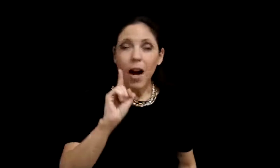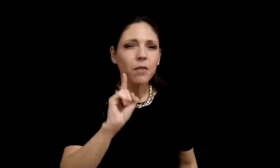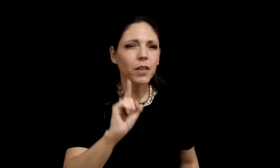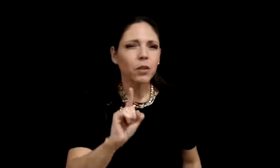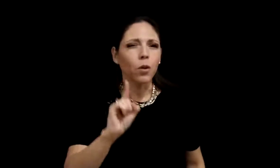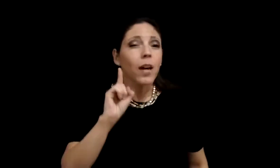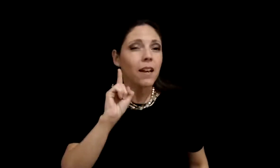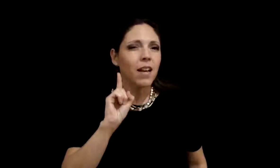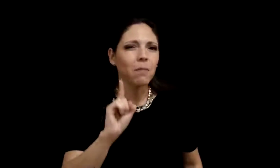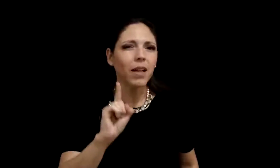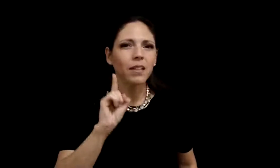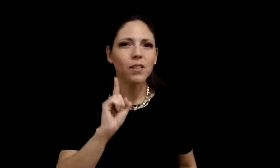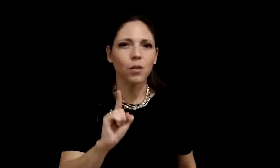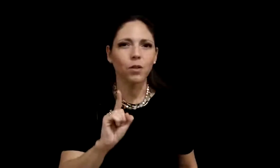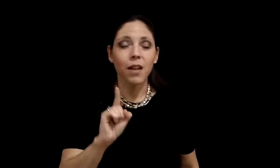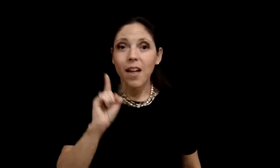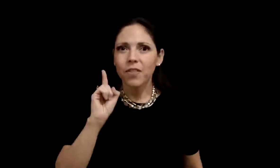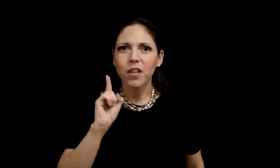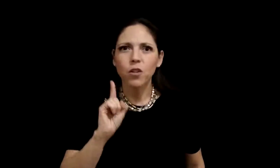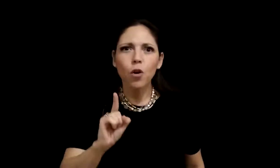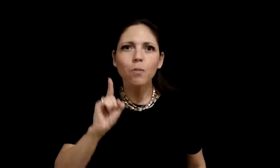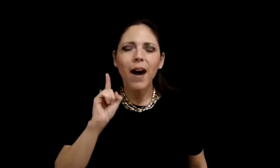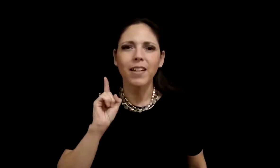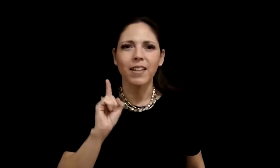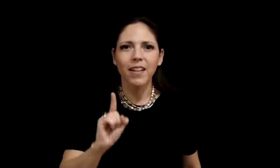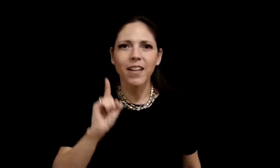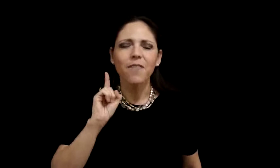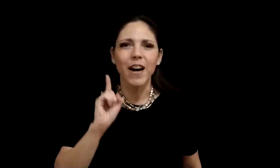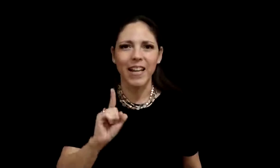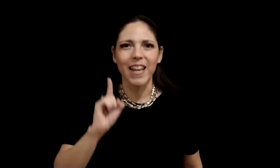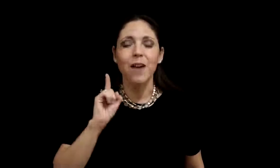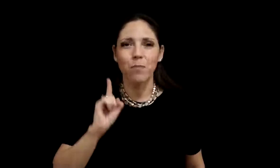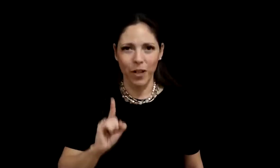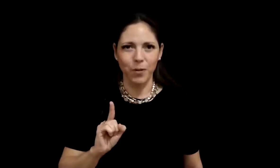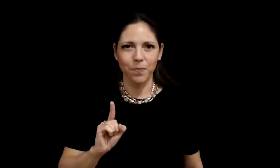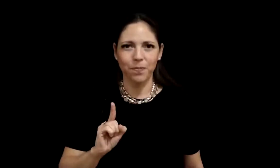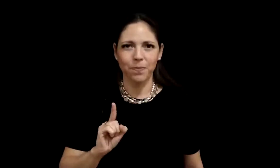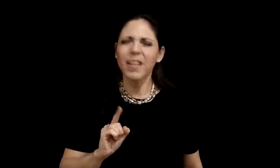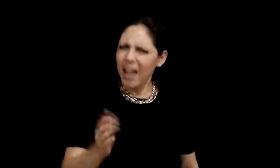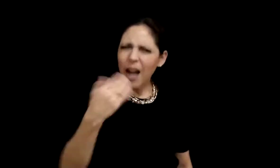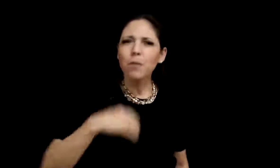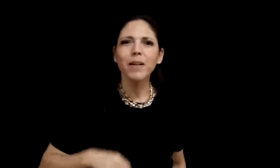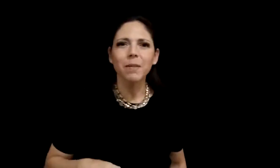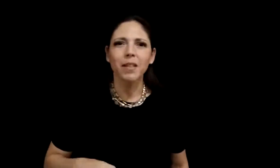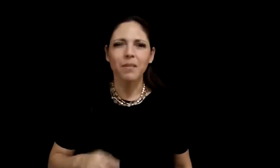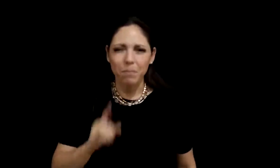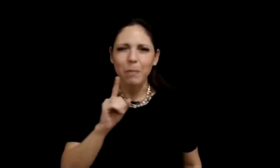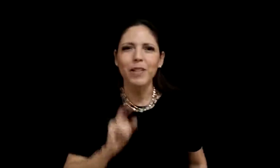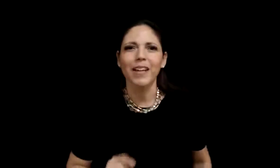habitó en la imaginación de Norma Irene Varela Moreno. Acompáñame, vamos a